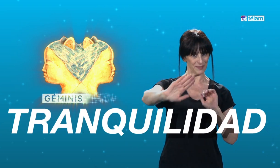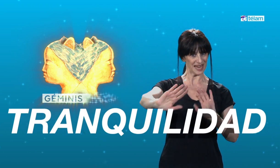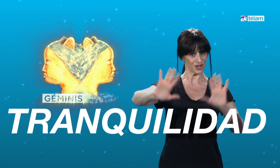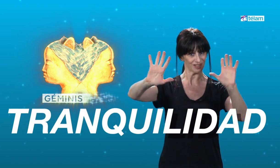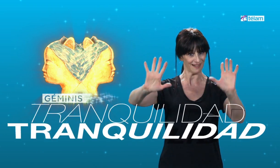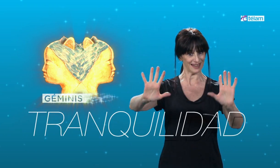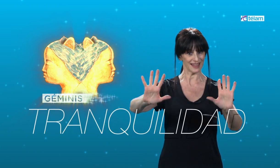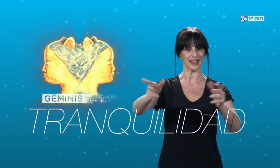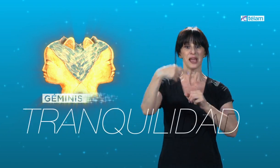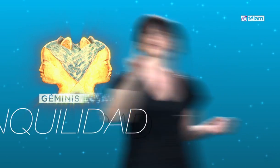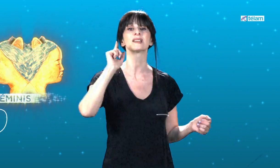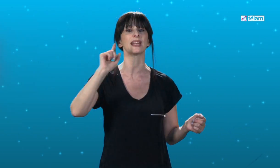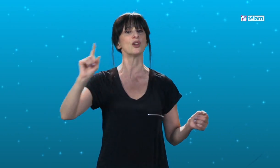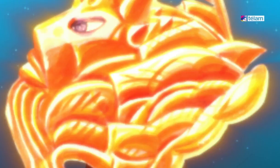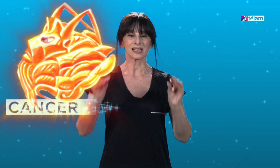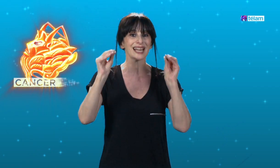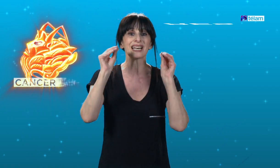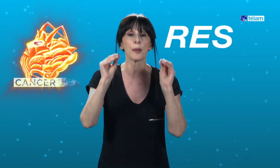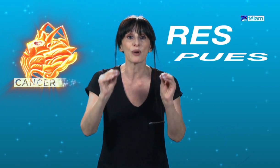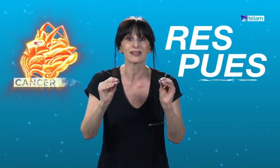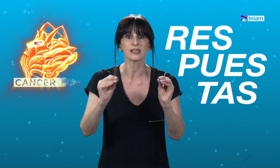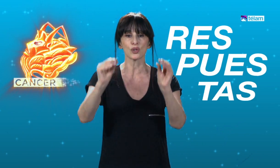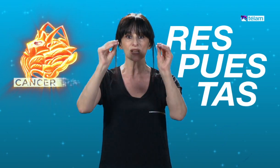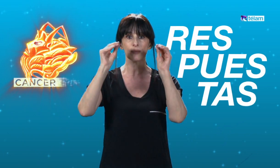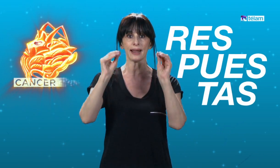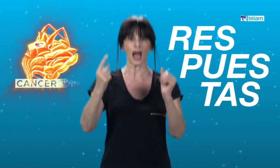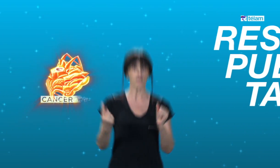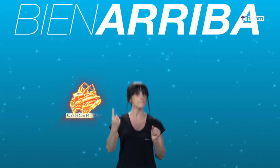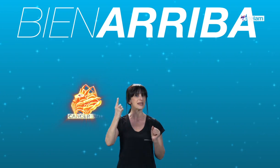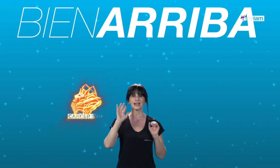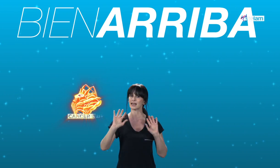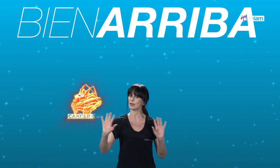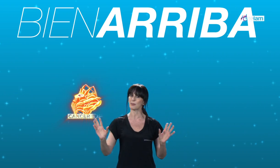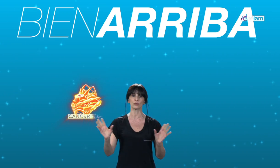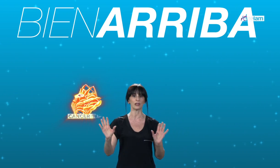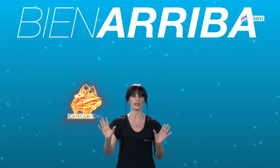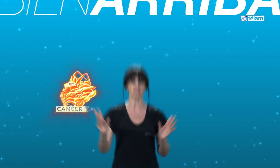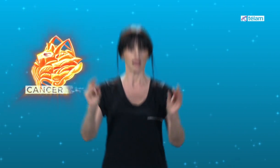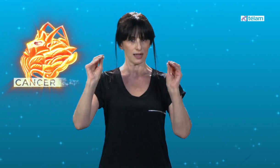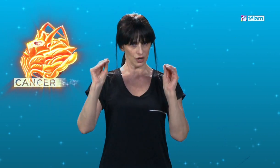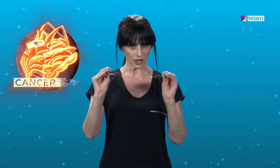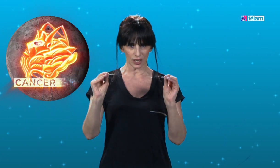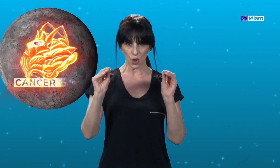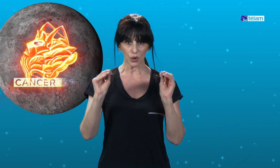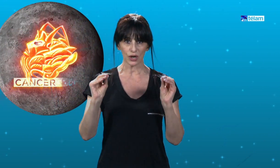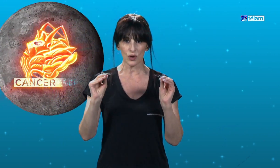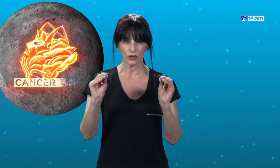Geminianos, tranquilidad. Cancerianos, llegan respuestas. Es una semana bien arriba para ustedes, los regidos por la luna, estos